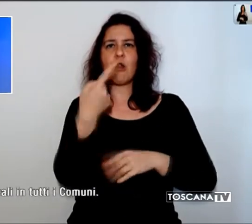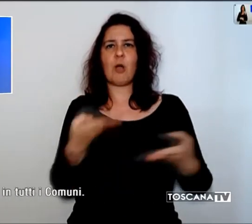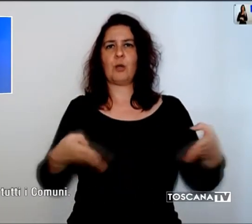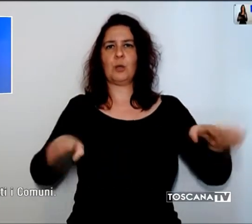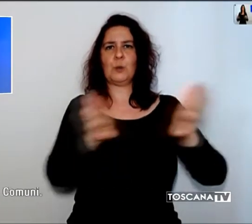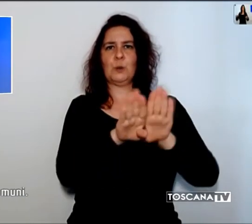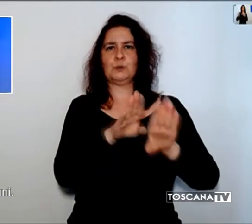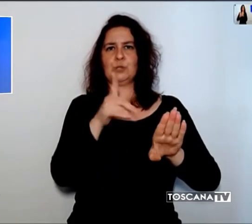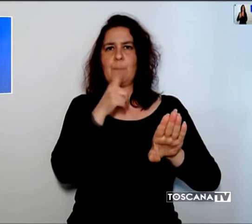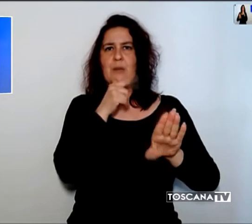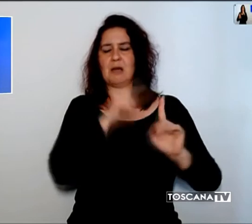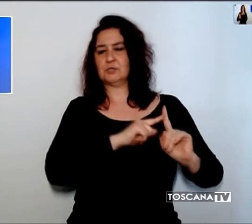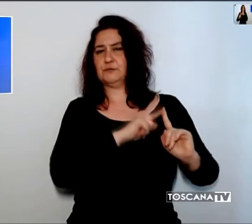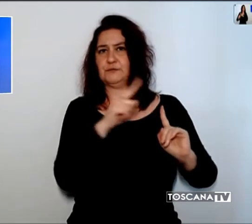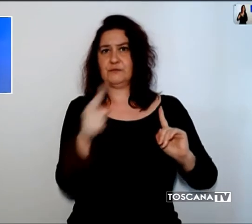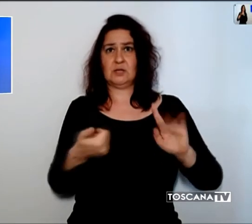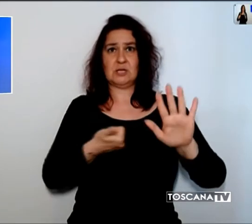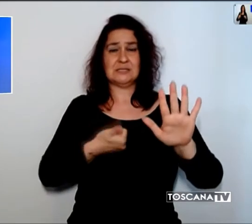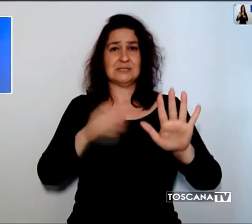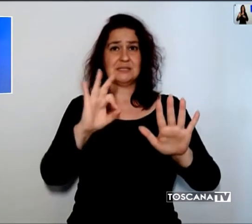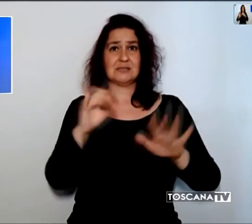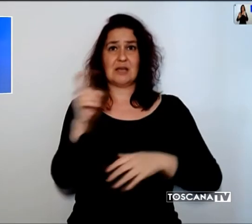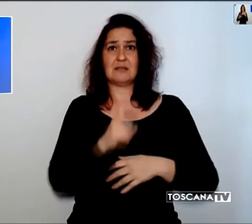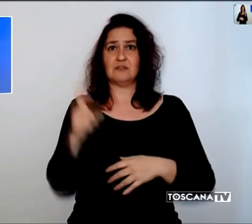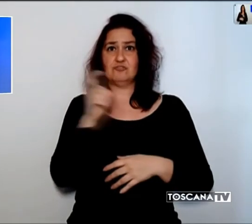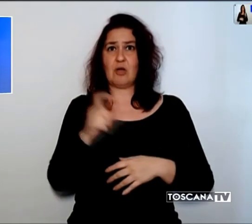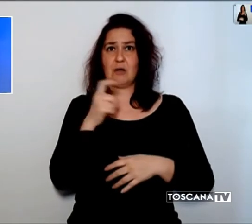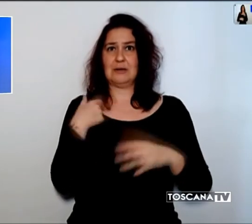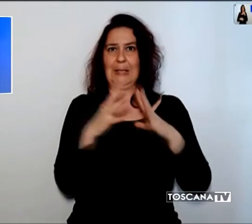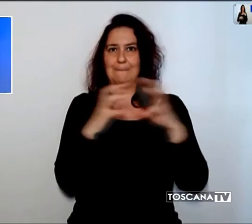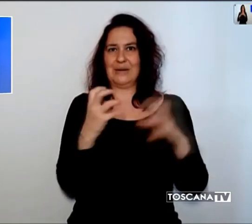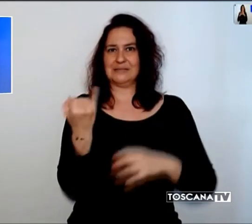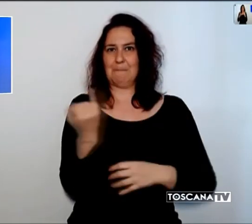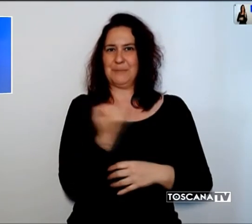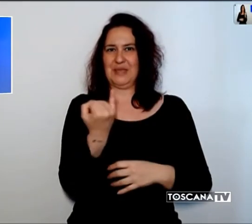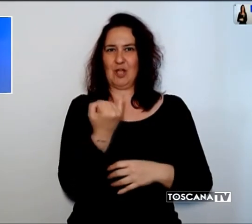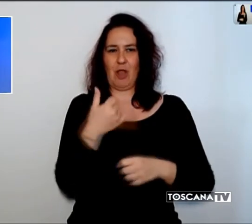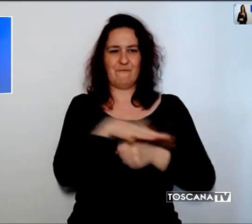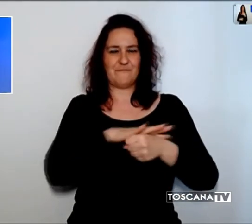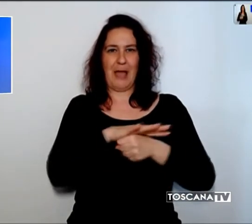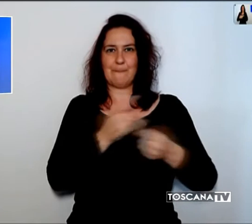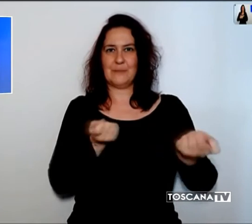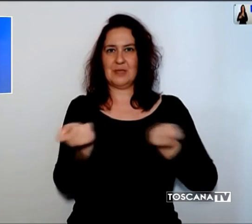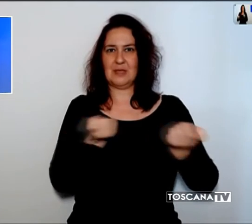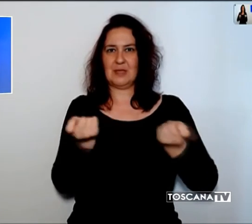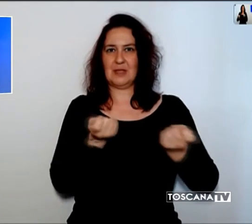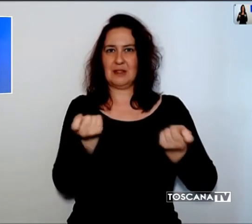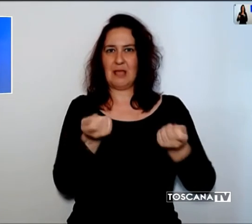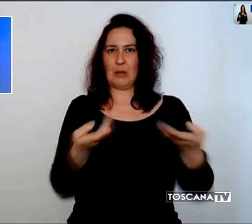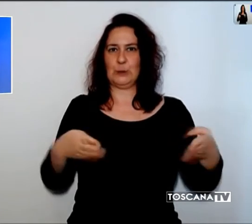Sono 60 giorni che le nostre piccole imprese, che sono tutte a conduzione familiare, sono chiuse e senza